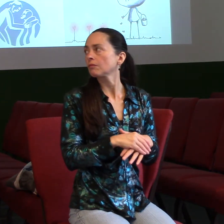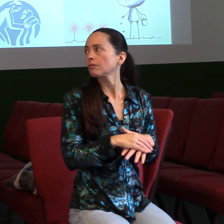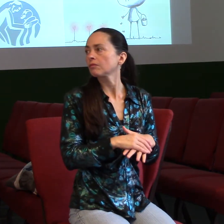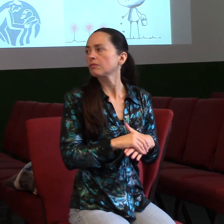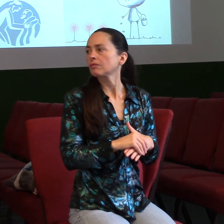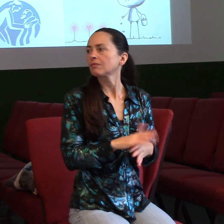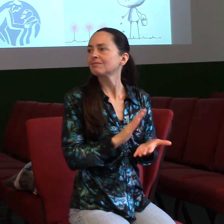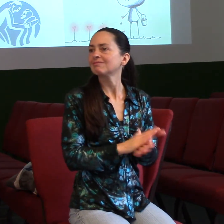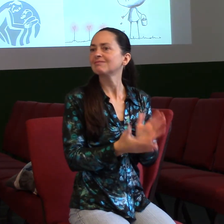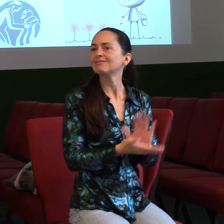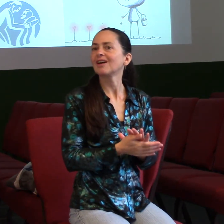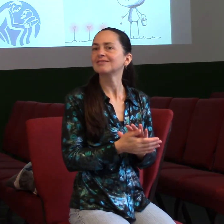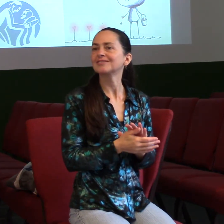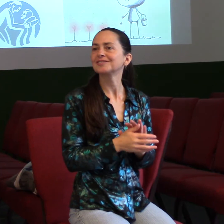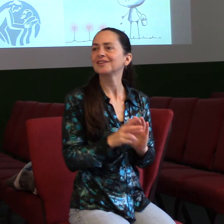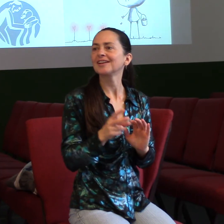usmívají, takže asi vím, o čem mluvím.